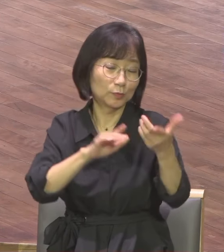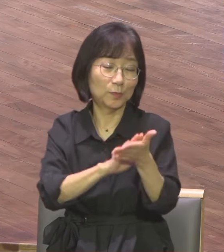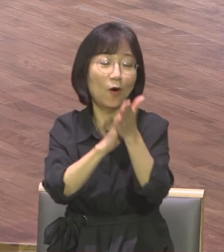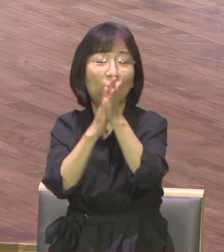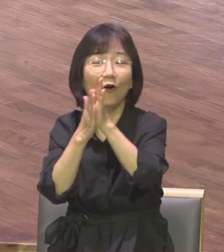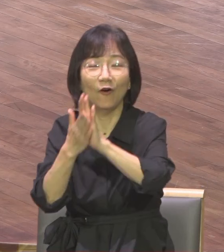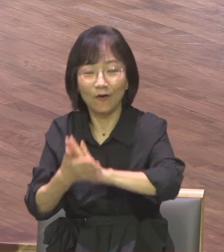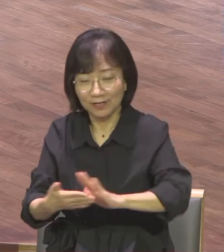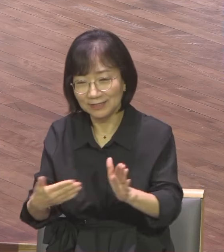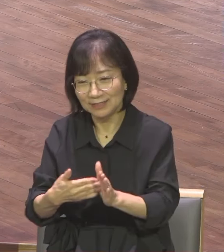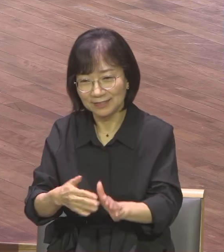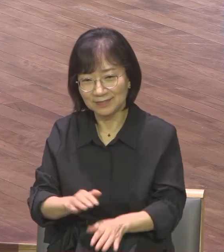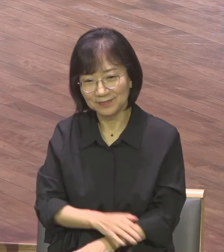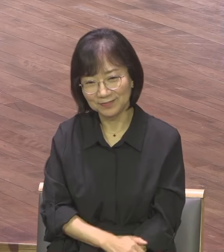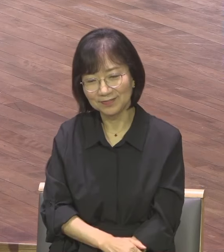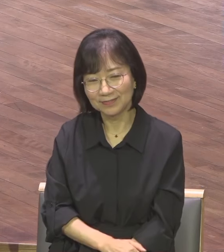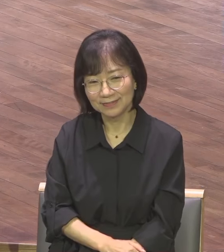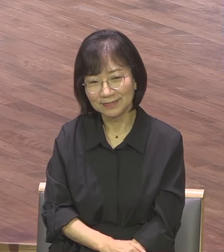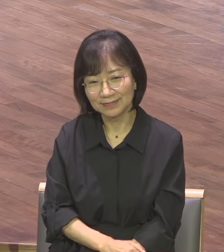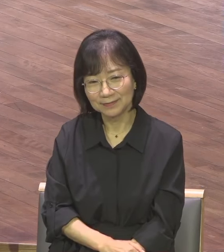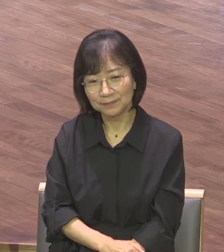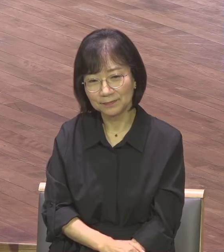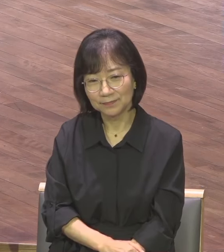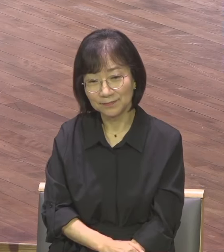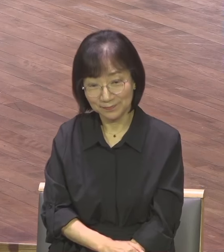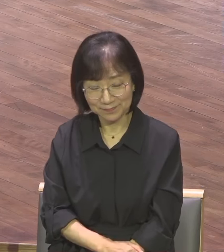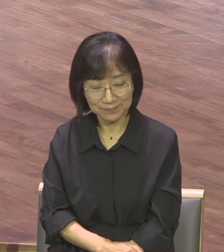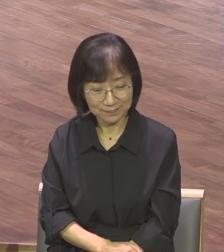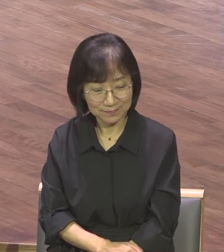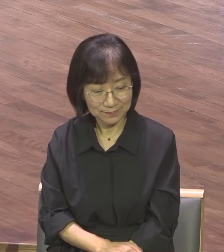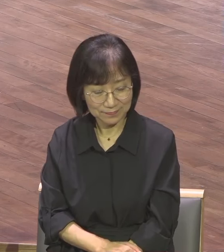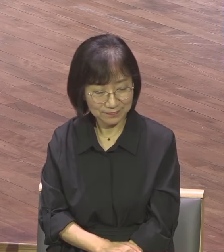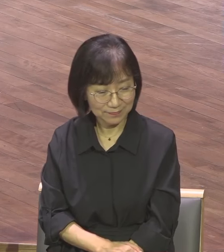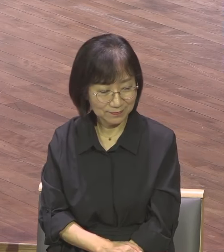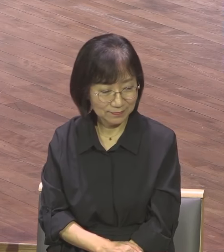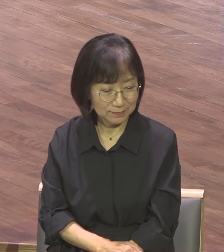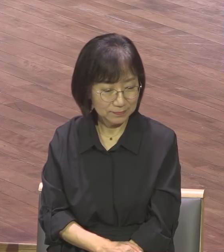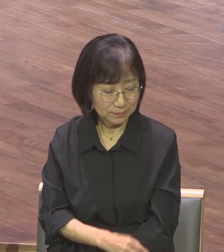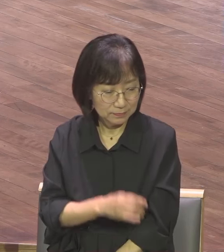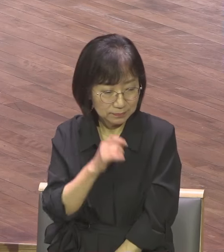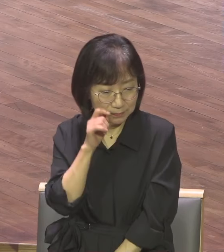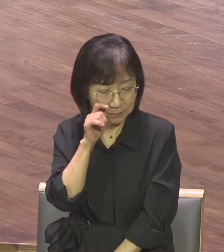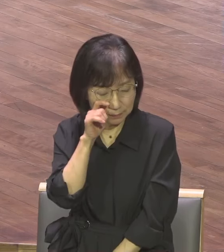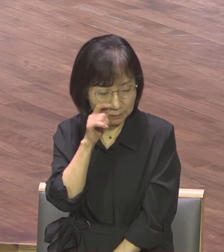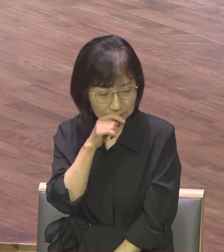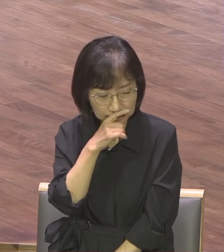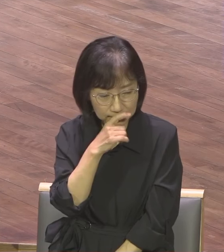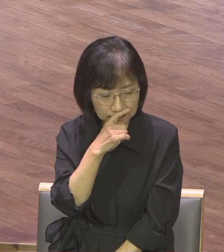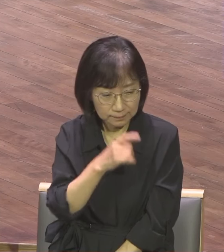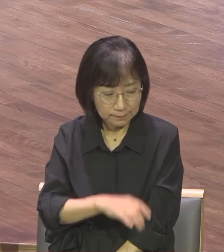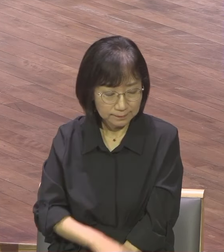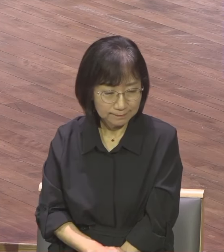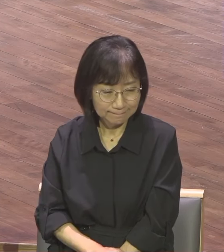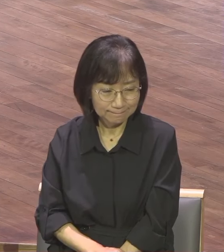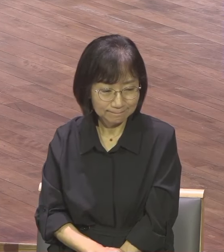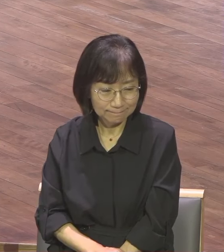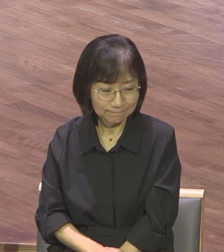봉사할 때 왜 힘들다고 말합니다 왜요? 우리 마음속에 하나님의 자녀라는 이 불이 있으면